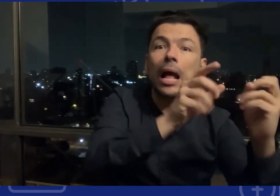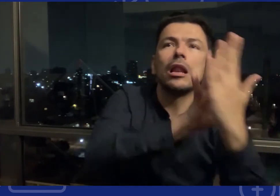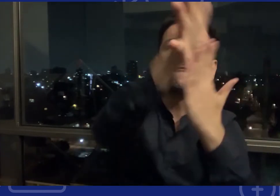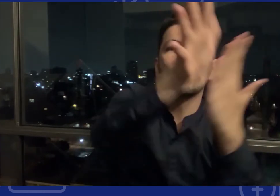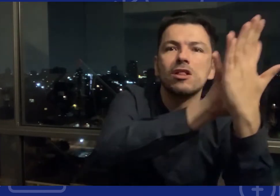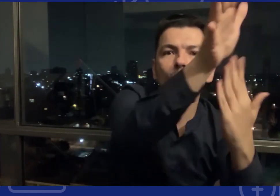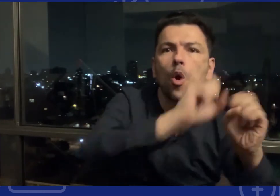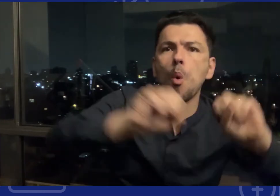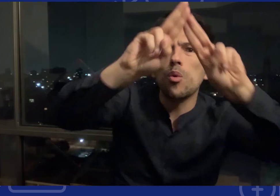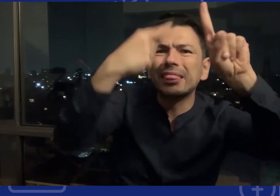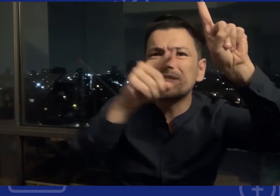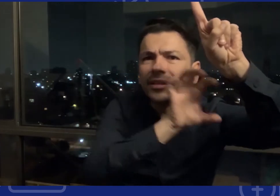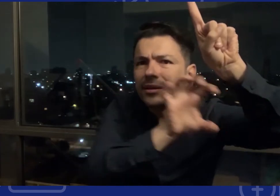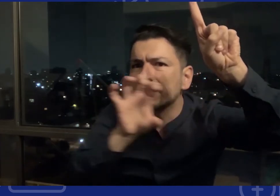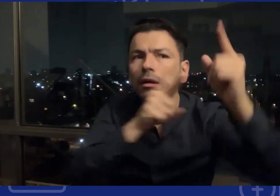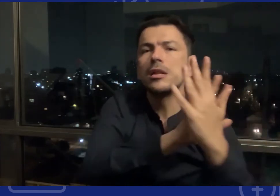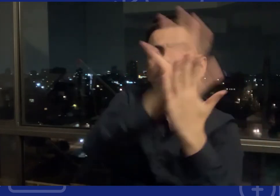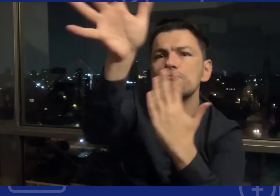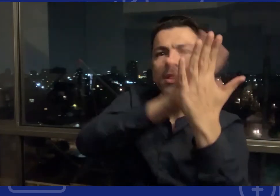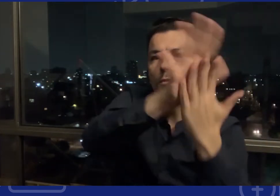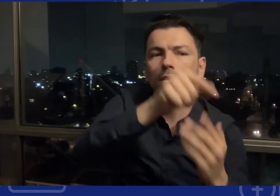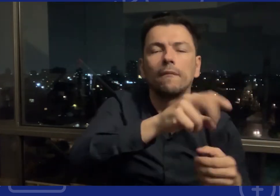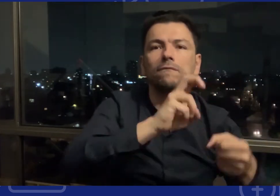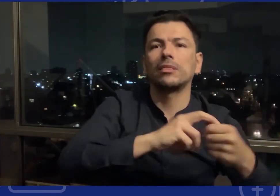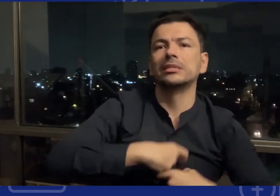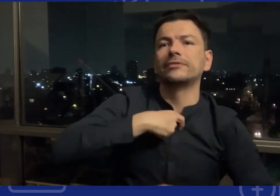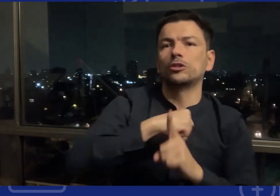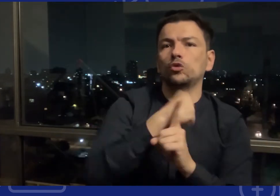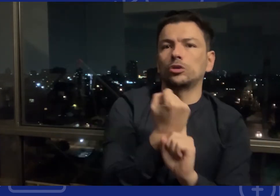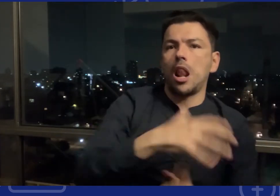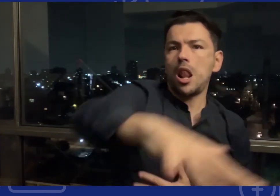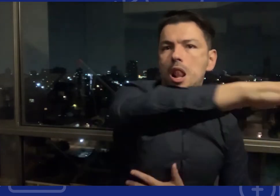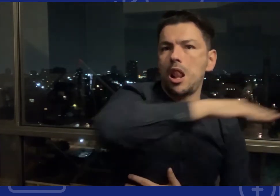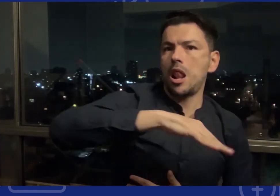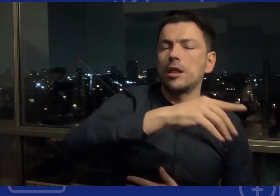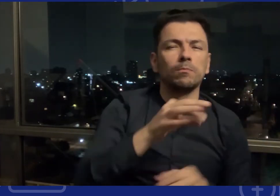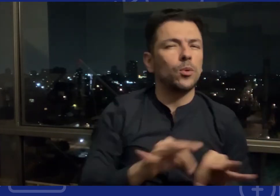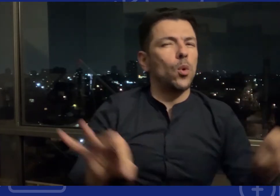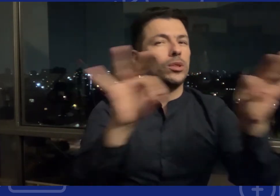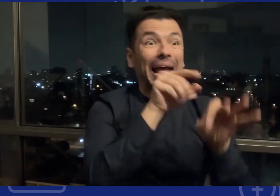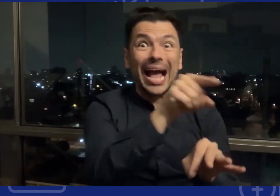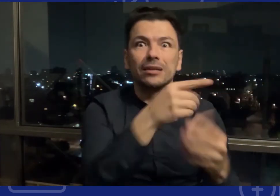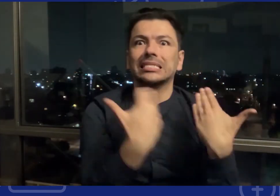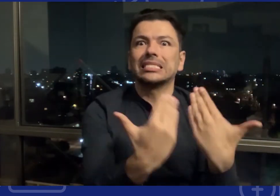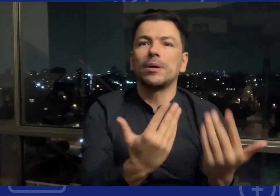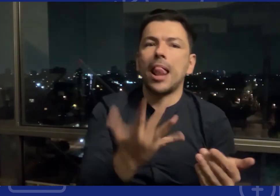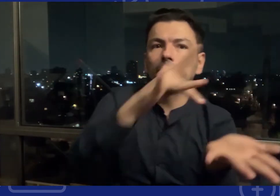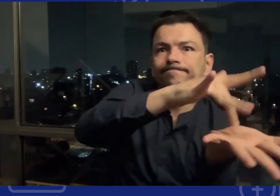y diversos temas rinden informes alternos desde la sociedad civil sobre la situación actual del país desde la